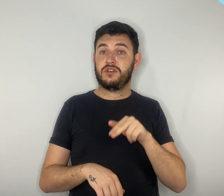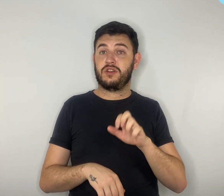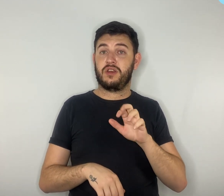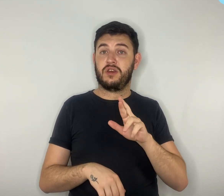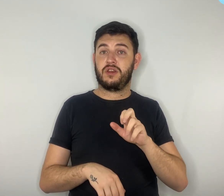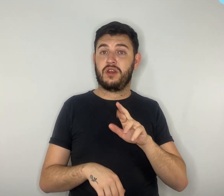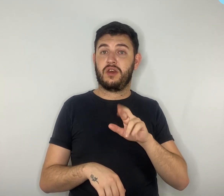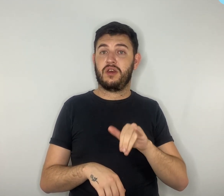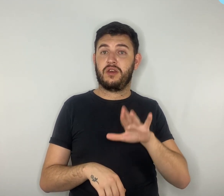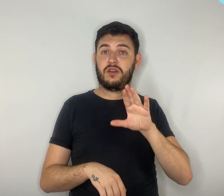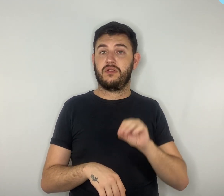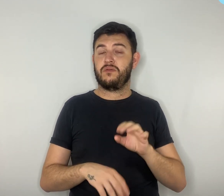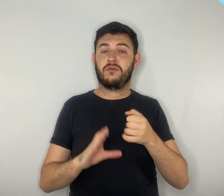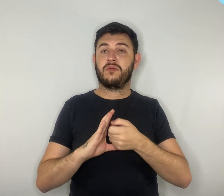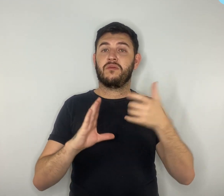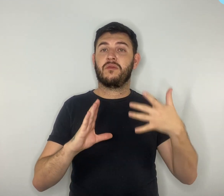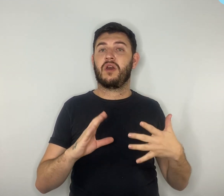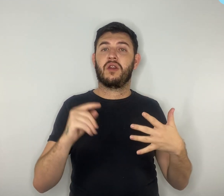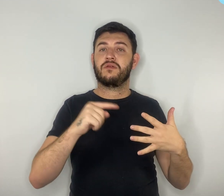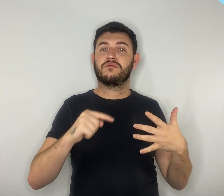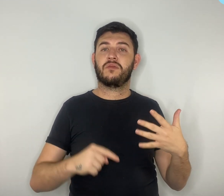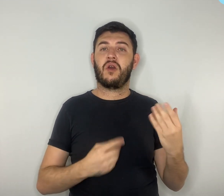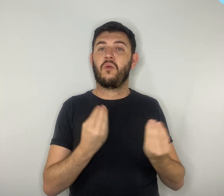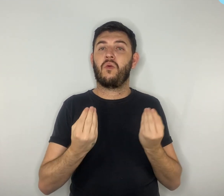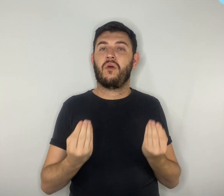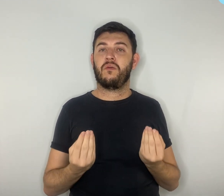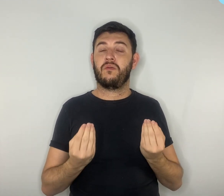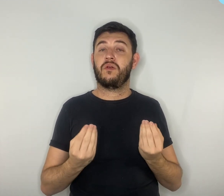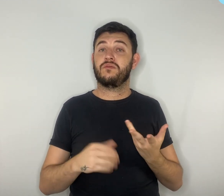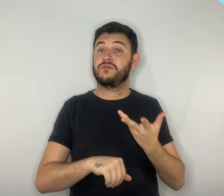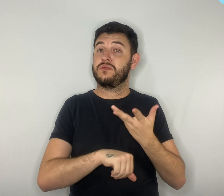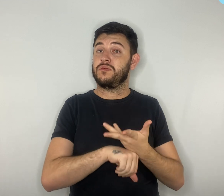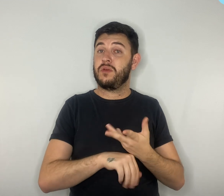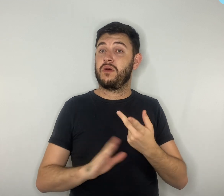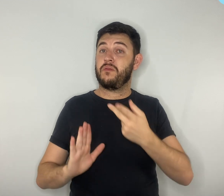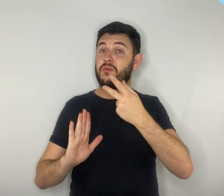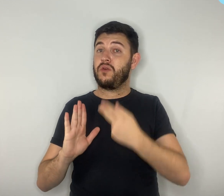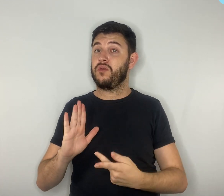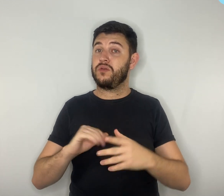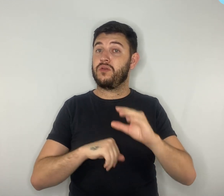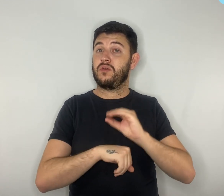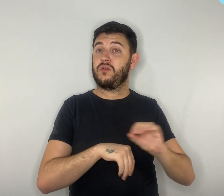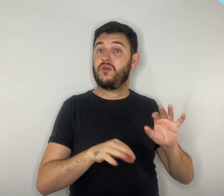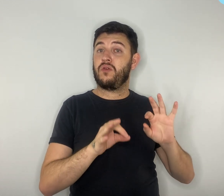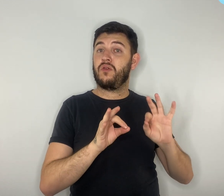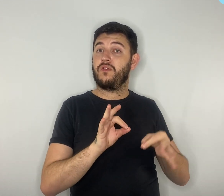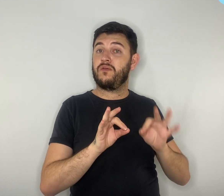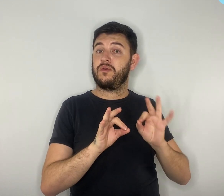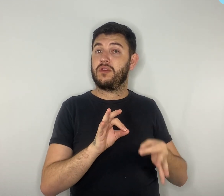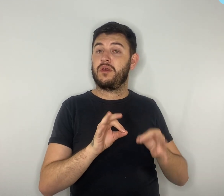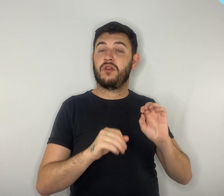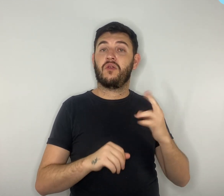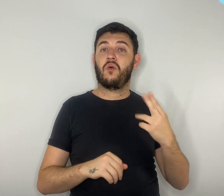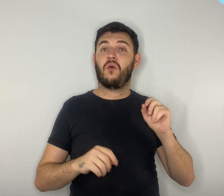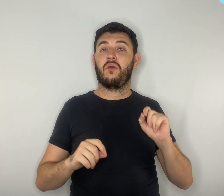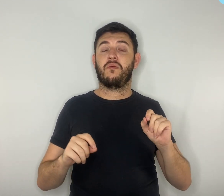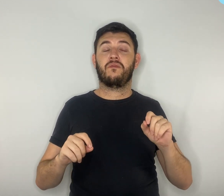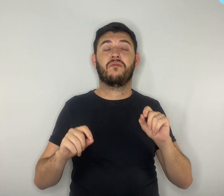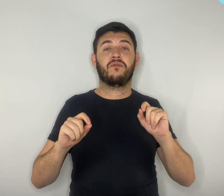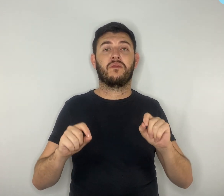caracterizados por disciplinas, projetos, oficinas e núcleos de estudo que os estudantes